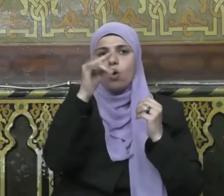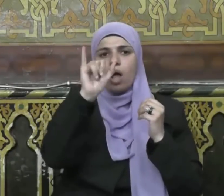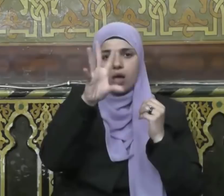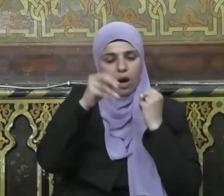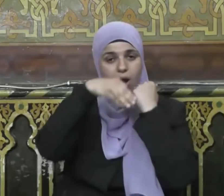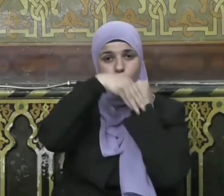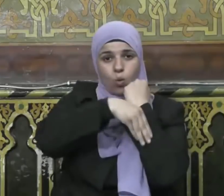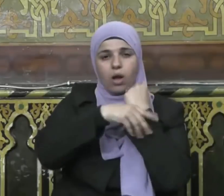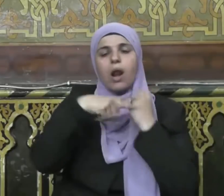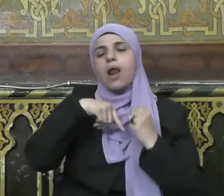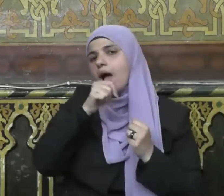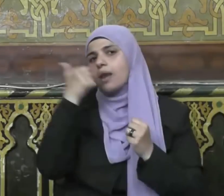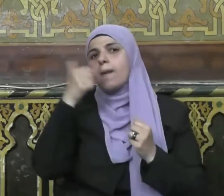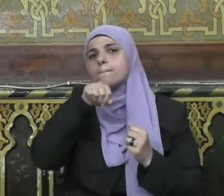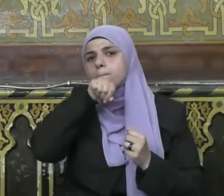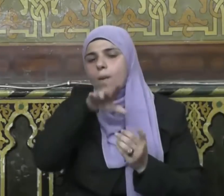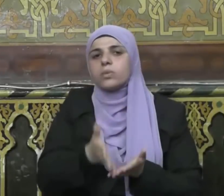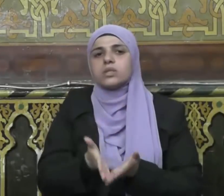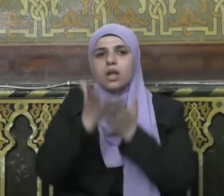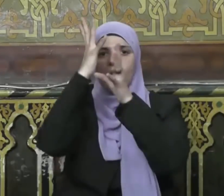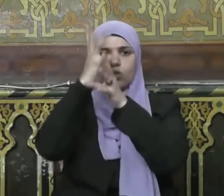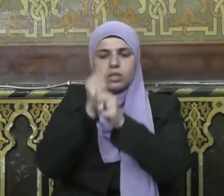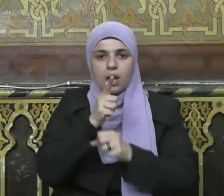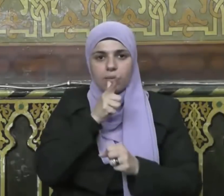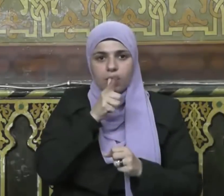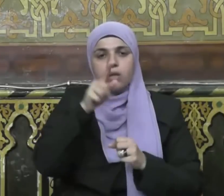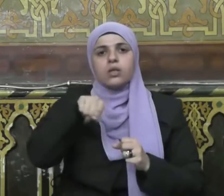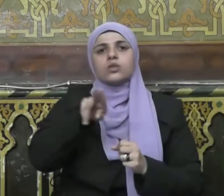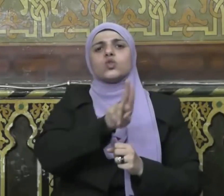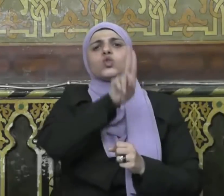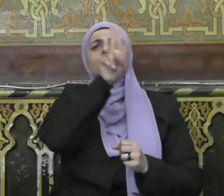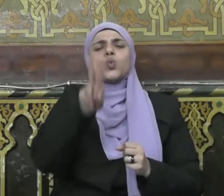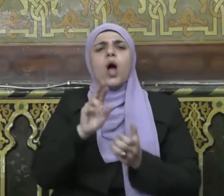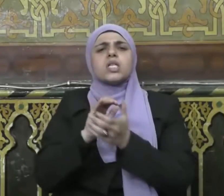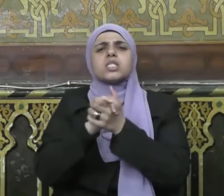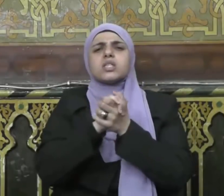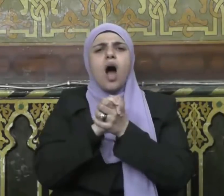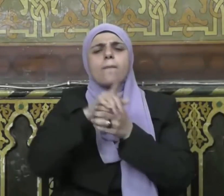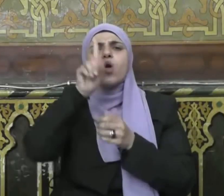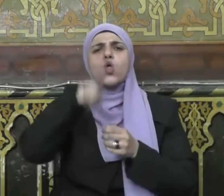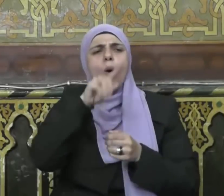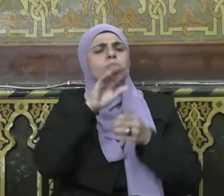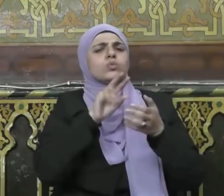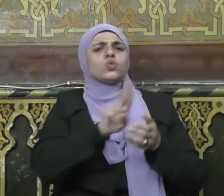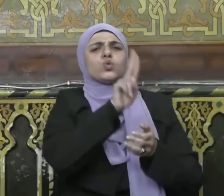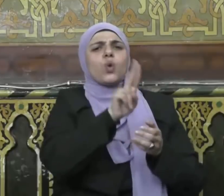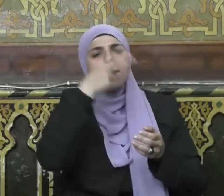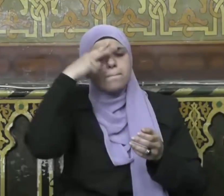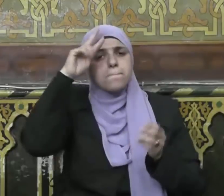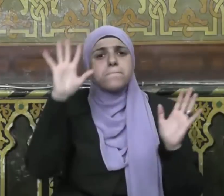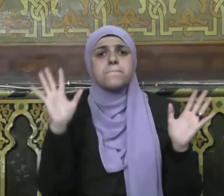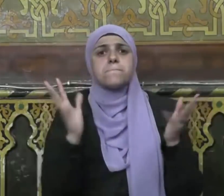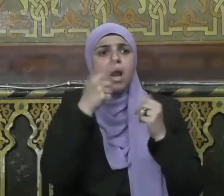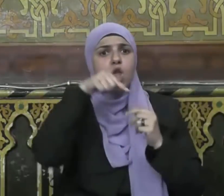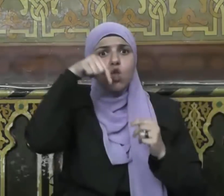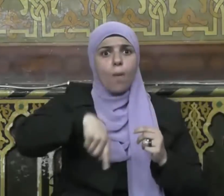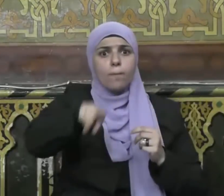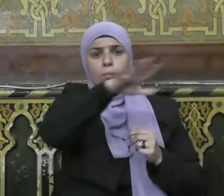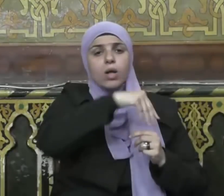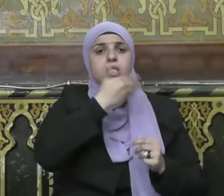وبإمكانه أن يتناول ما حرم الله عليه بالصيام فلا يفعل لأنه يعلم علم اليقين